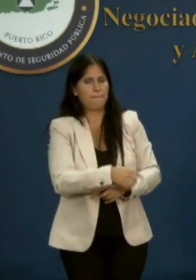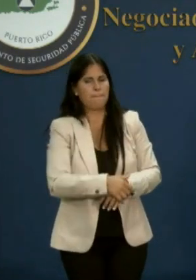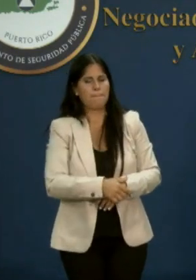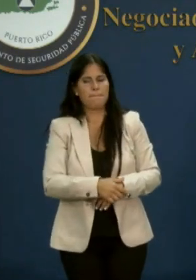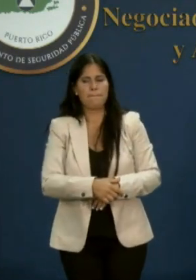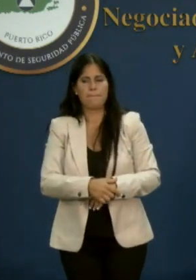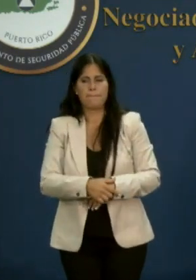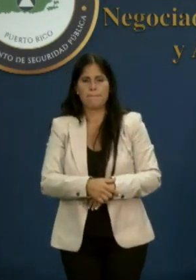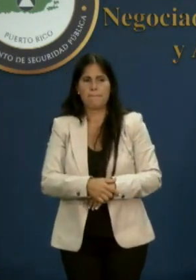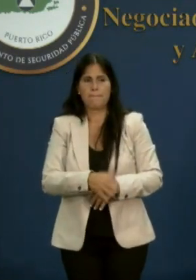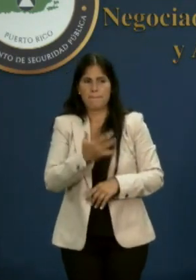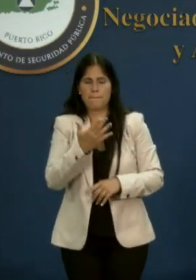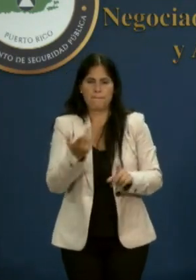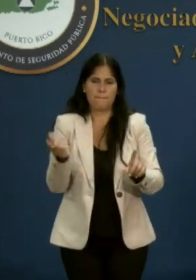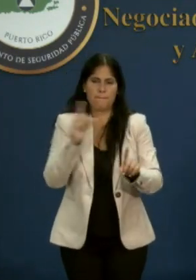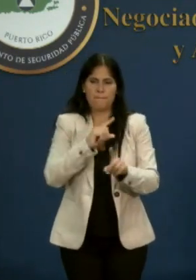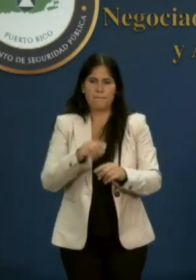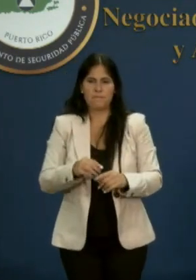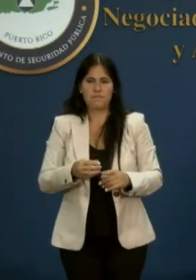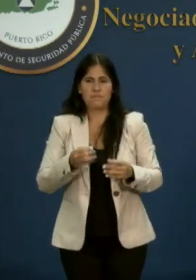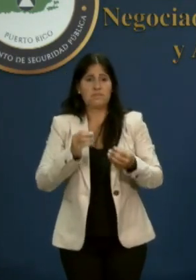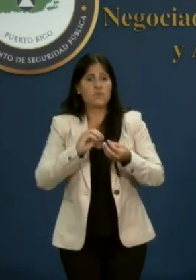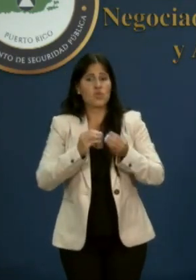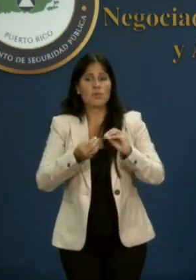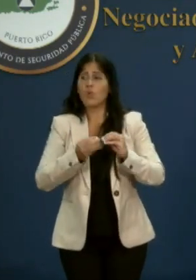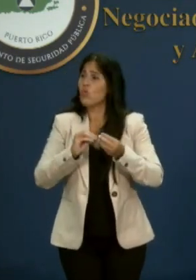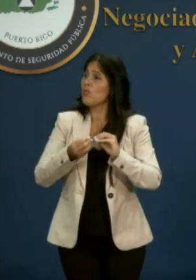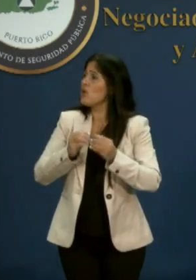Número de clientes y zonas, si se pueden identificar.